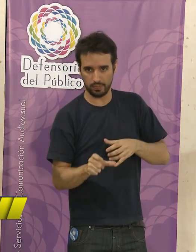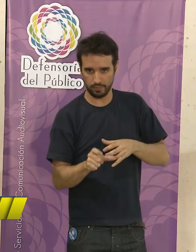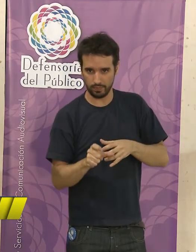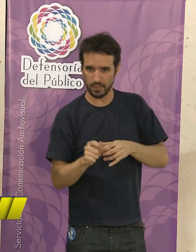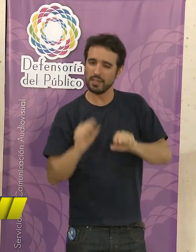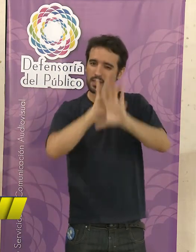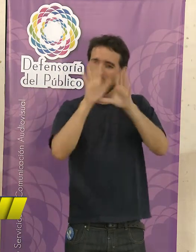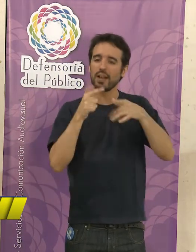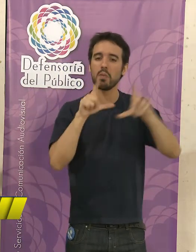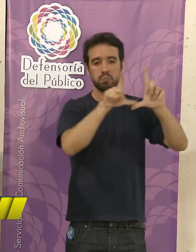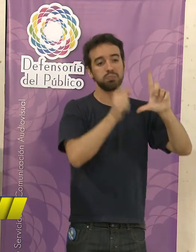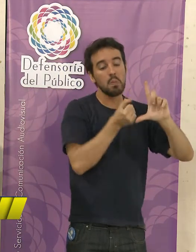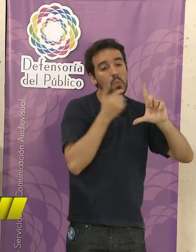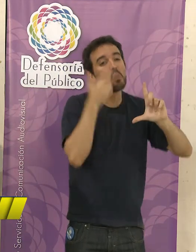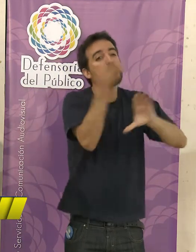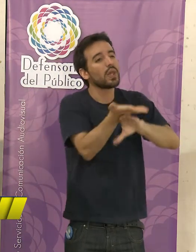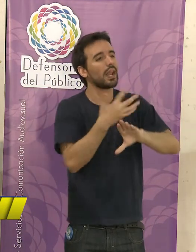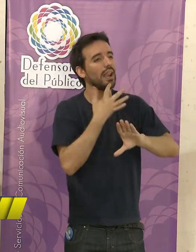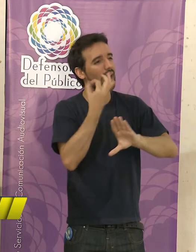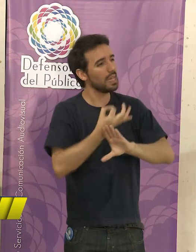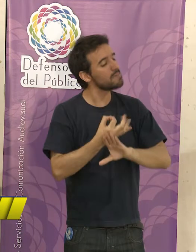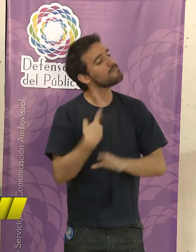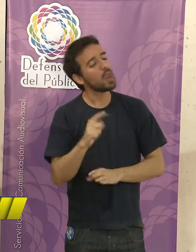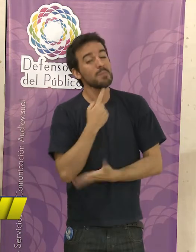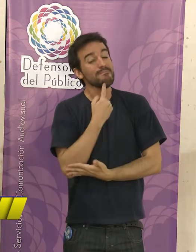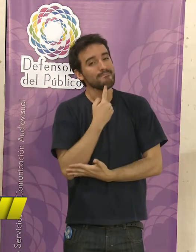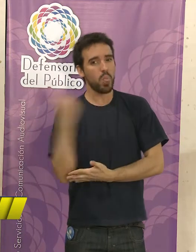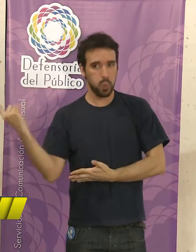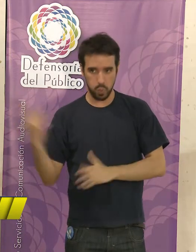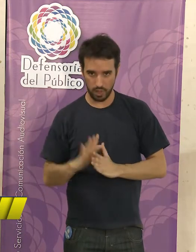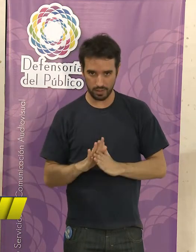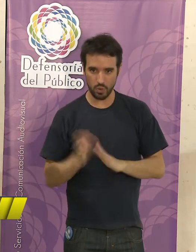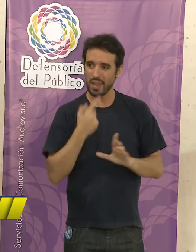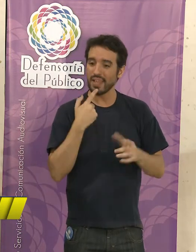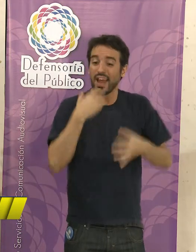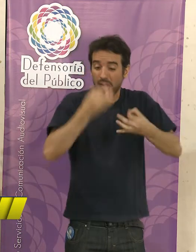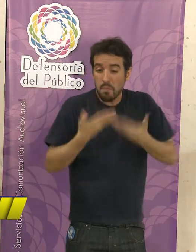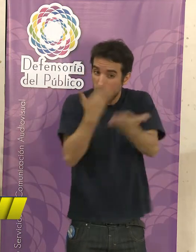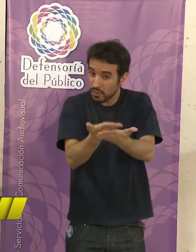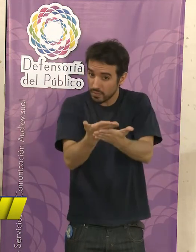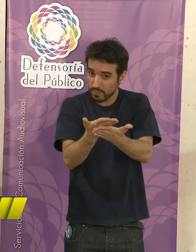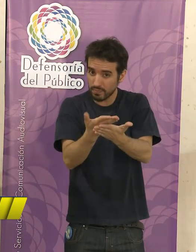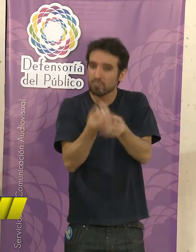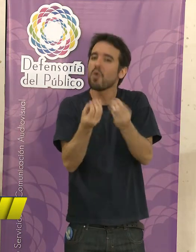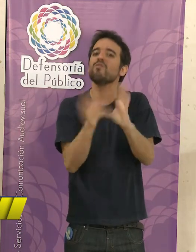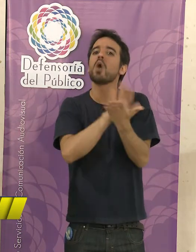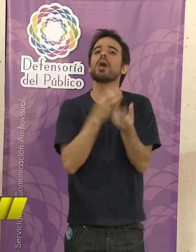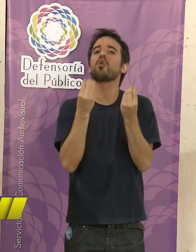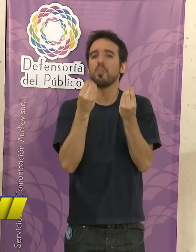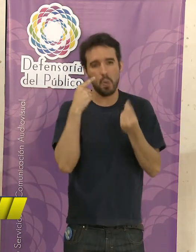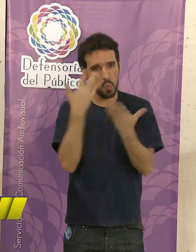los medios reflejan la realidad. Pero lo que está puesto en tela de juicio es que parte de la realidad elige mostrar y de qué manera.